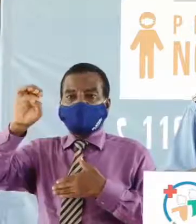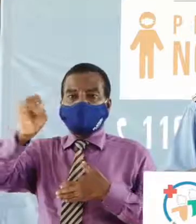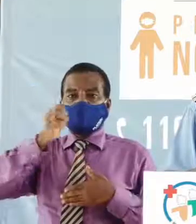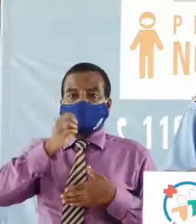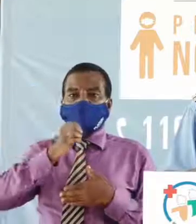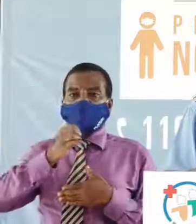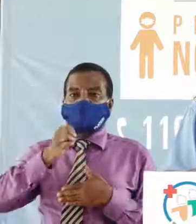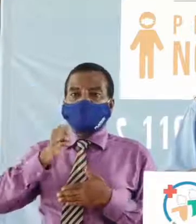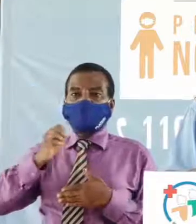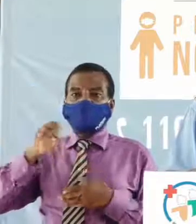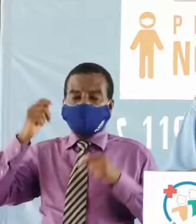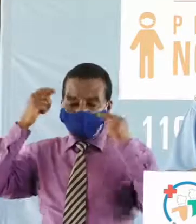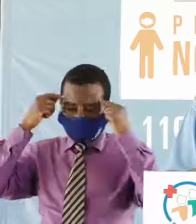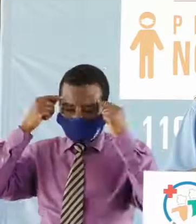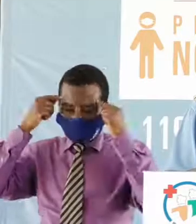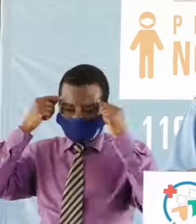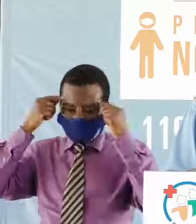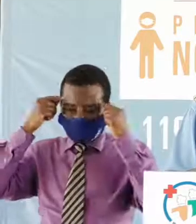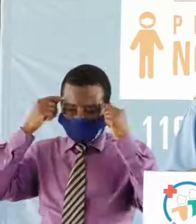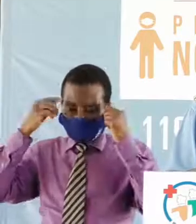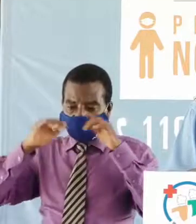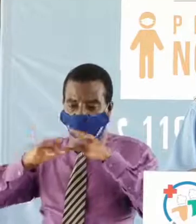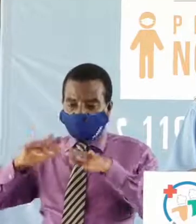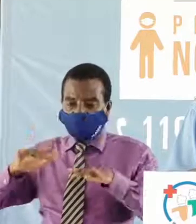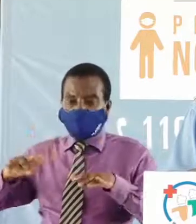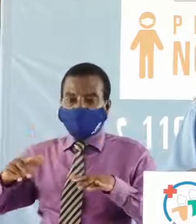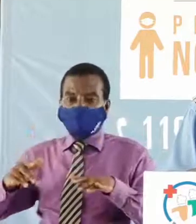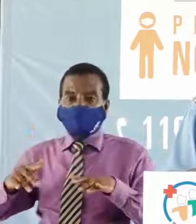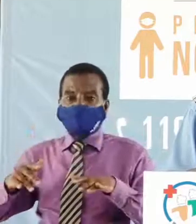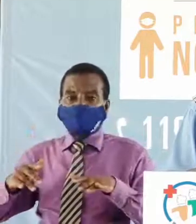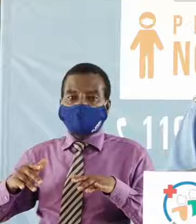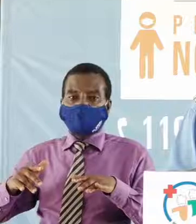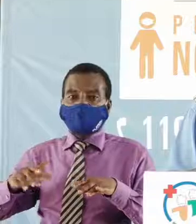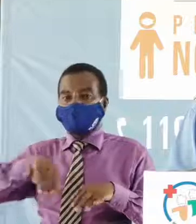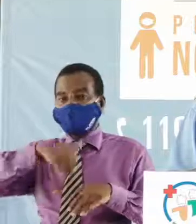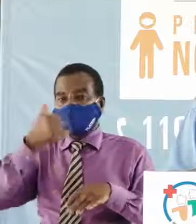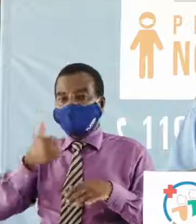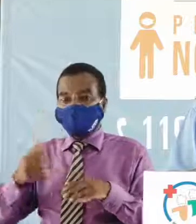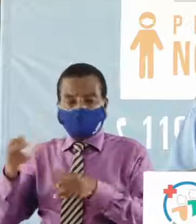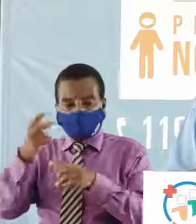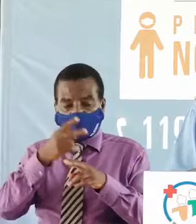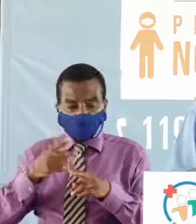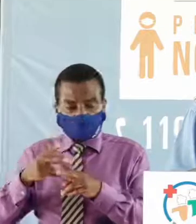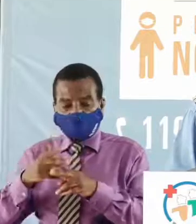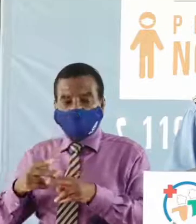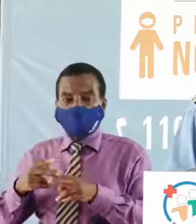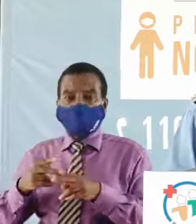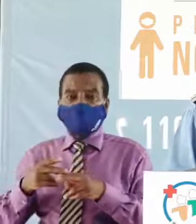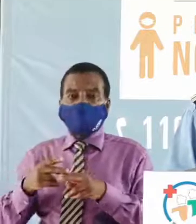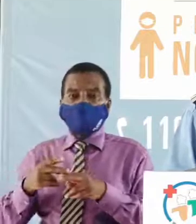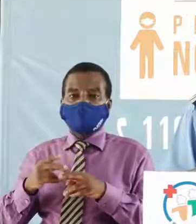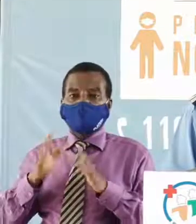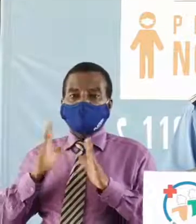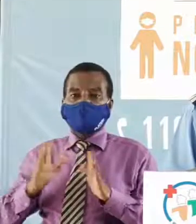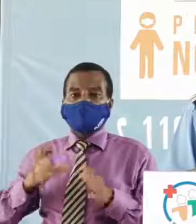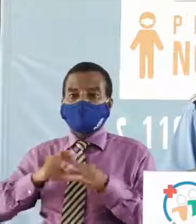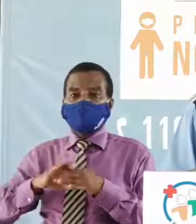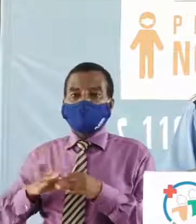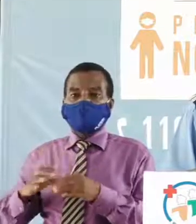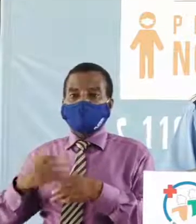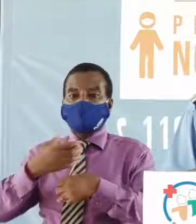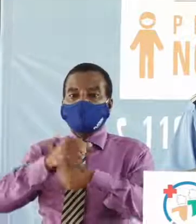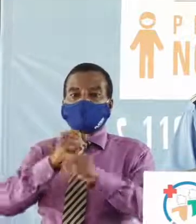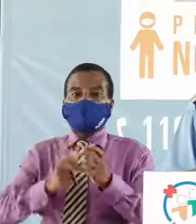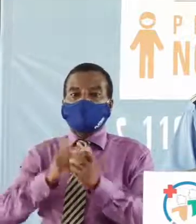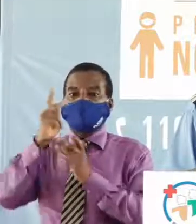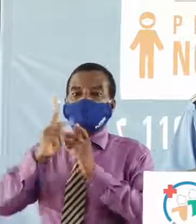les préoccupations des intervenants et autres observateurs assidus de la mise en œuvre